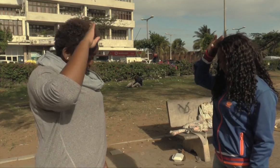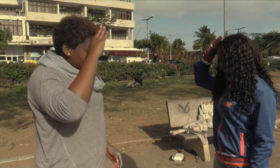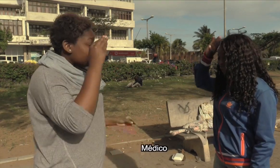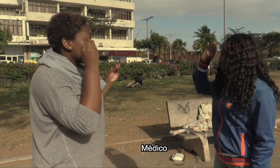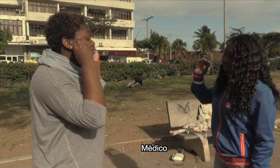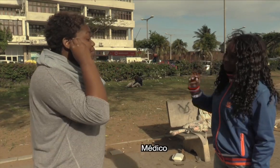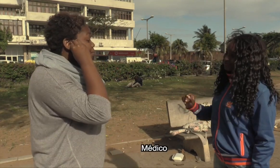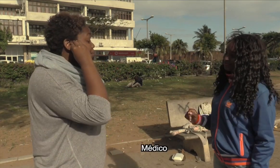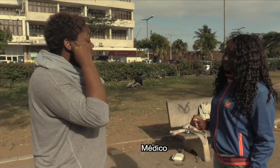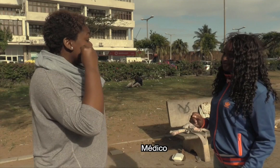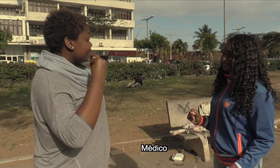Médico.